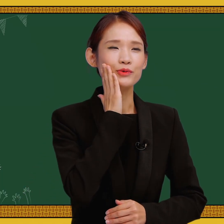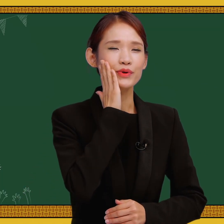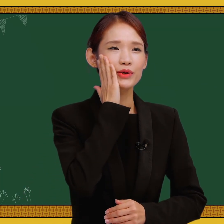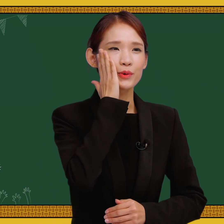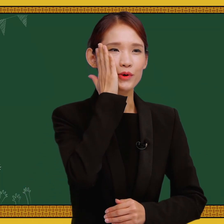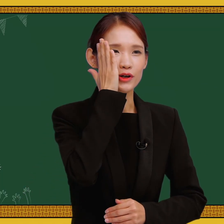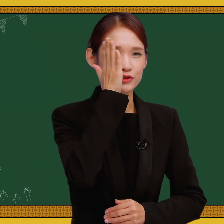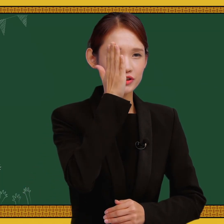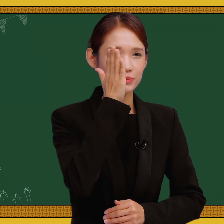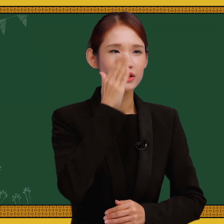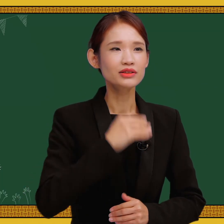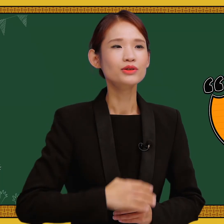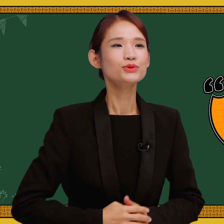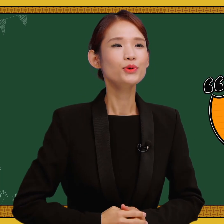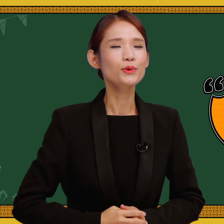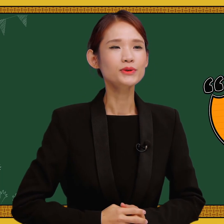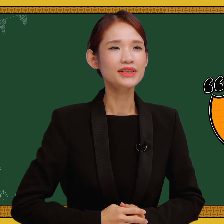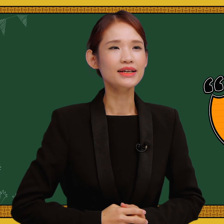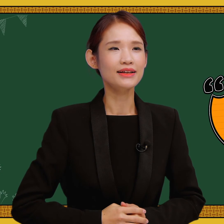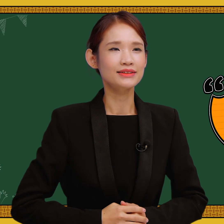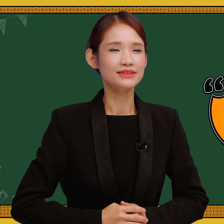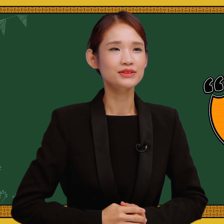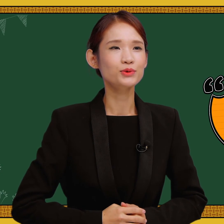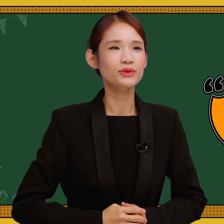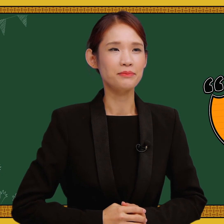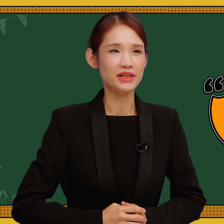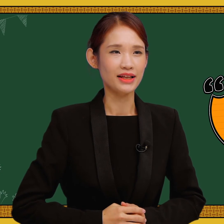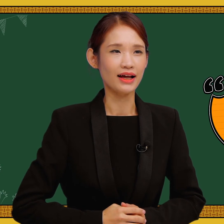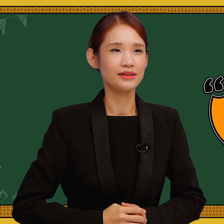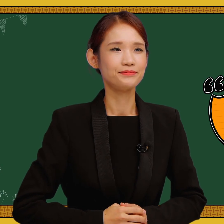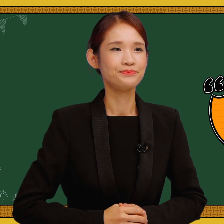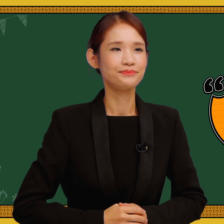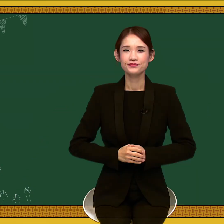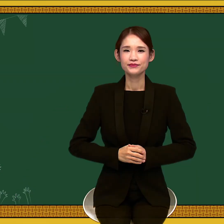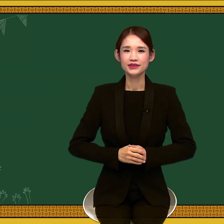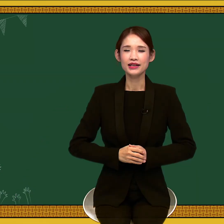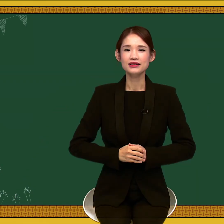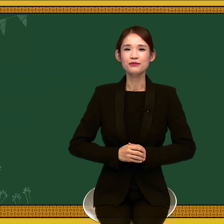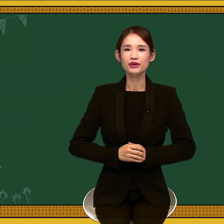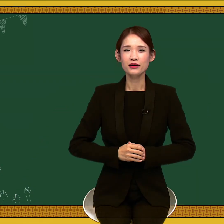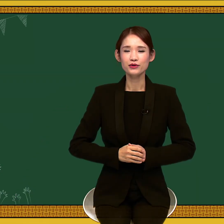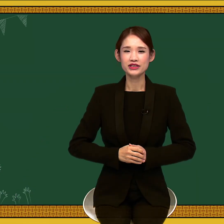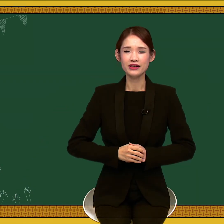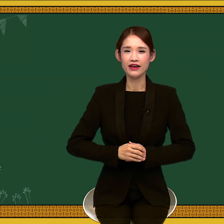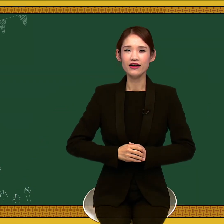위로 올려주시면 초록색이라는 뜻도 됩니다. 다시 한번 해보실게요.